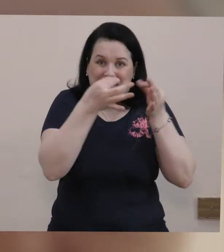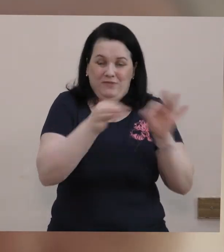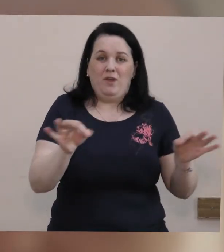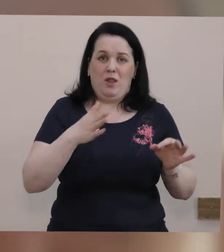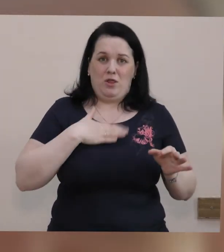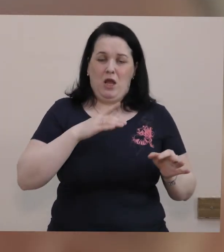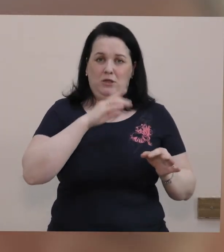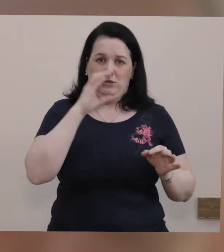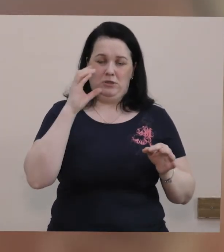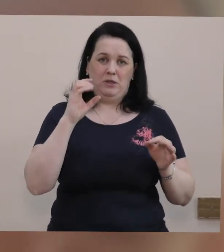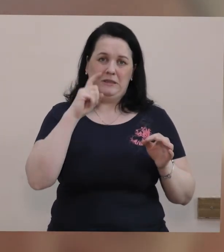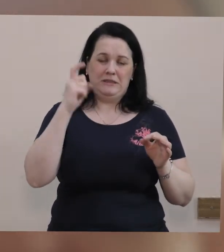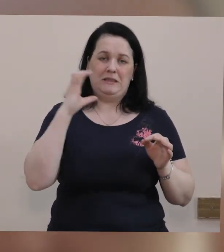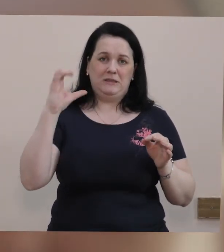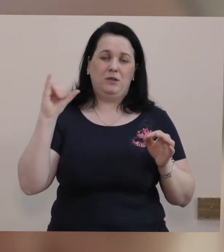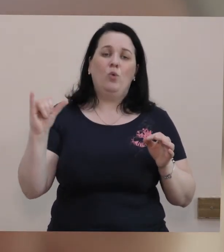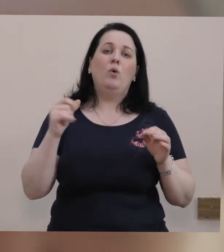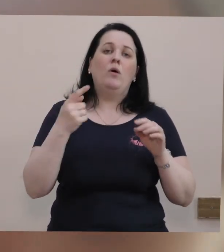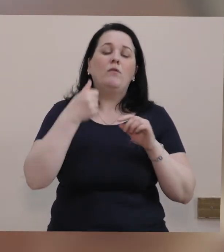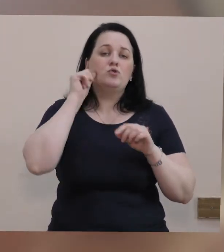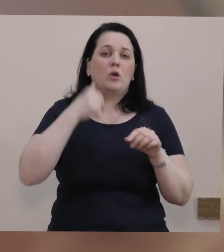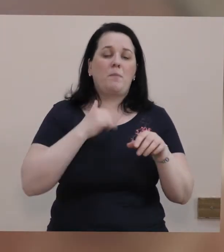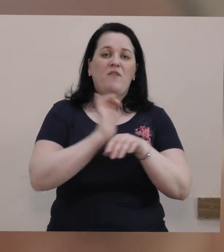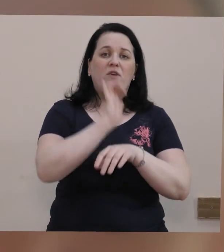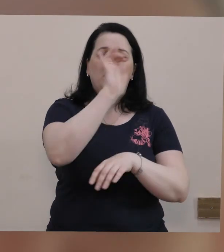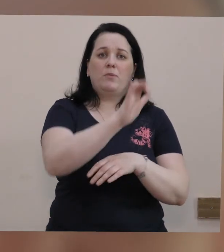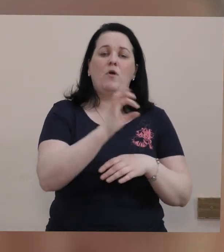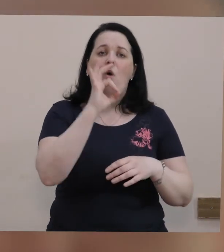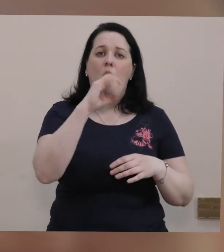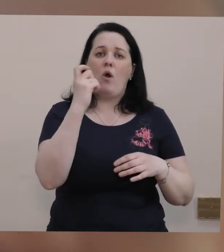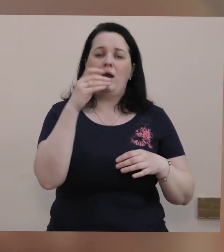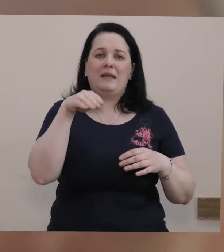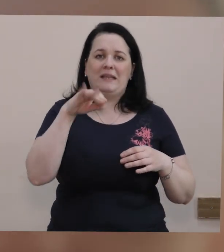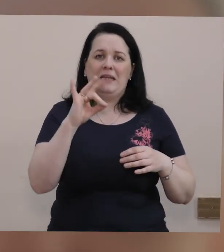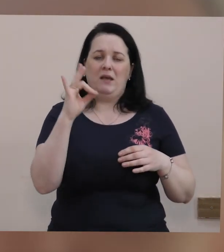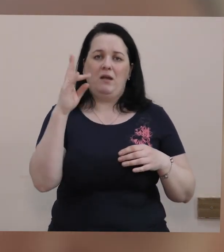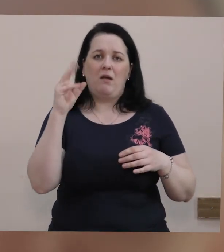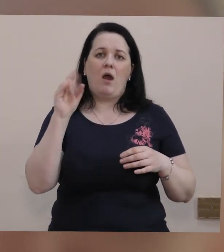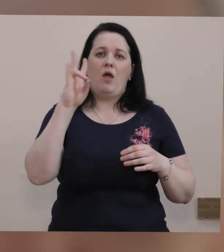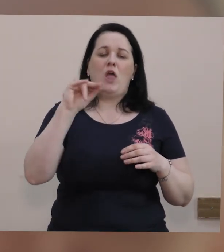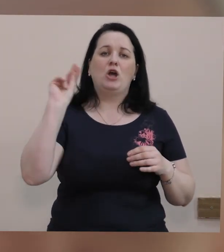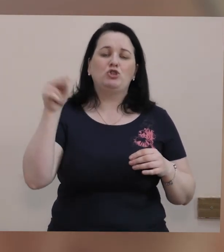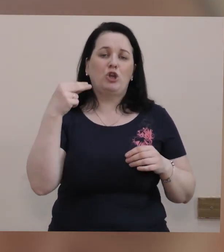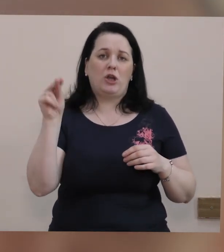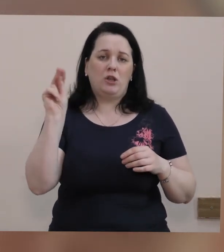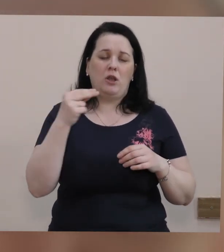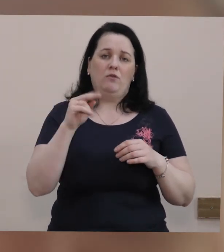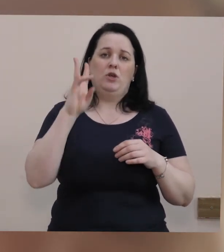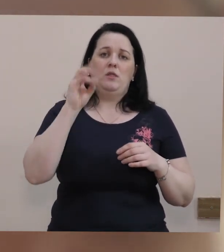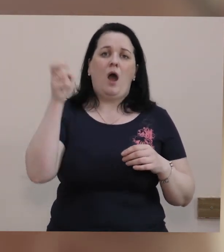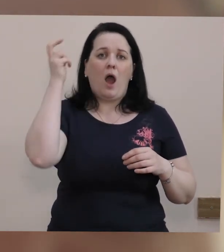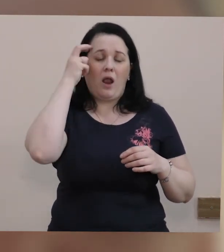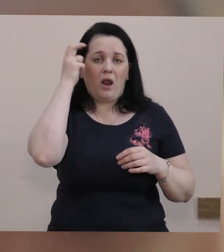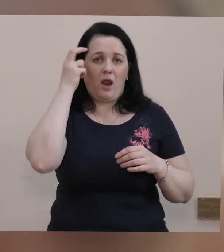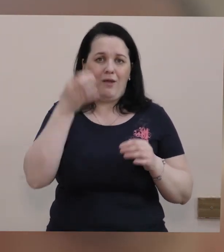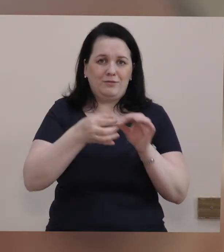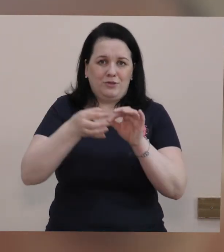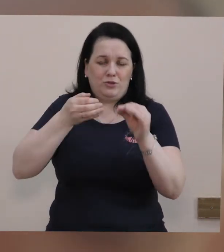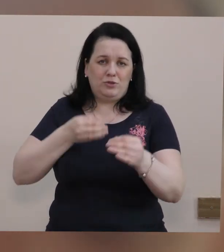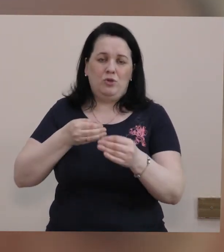Збройними силами України. Зокрема, це вчора ми відправили на Охтирку, на Чернігівщину, на Київщину.